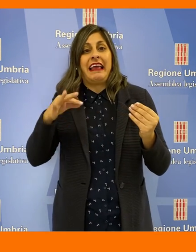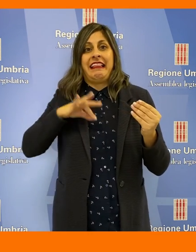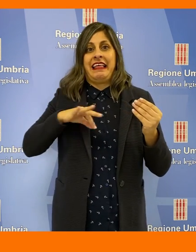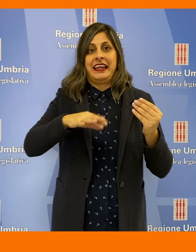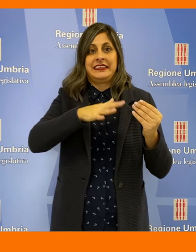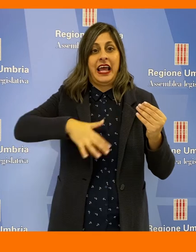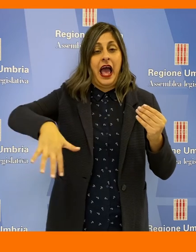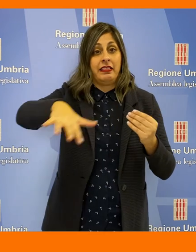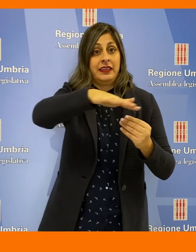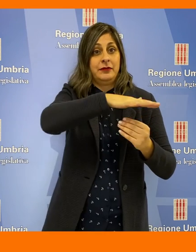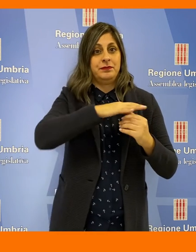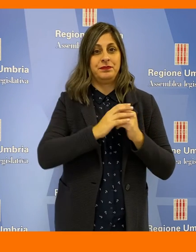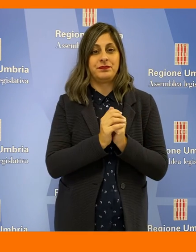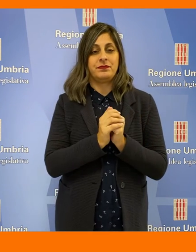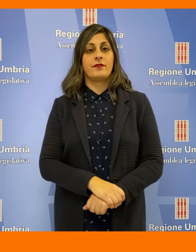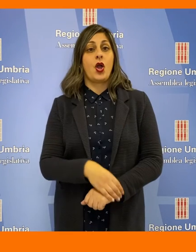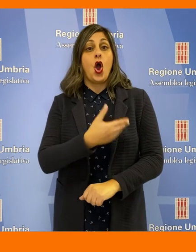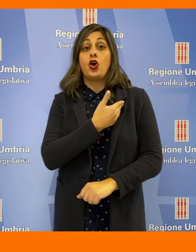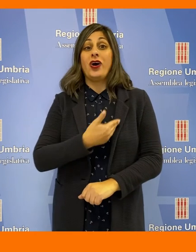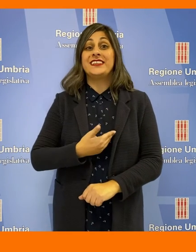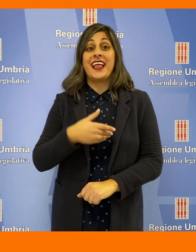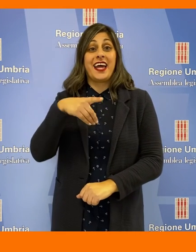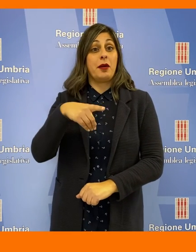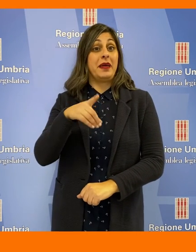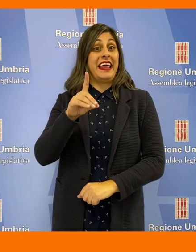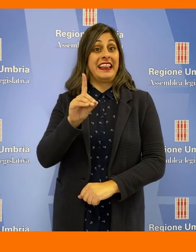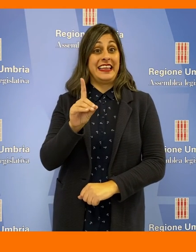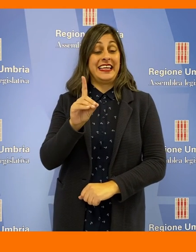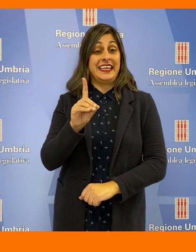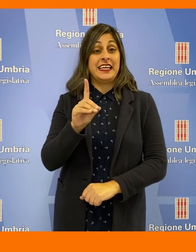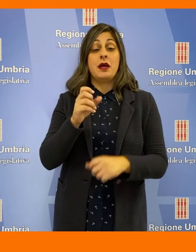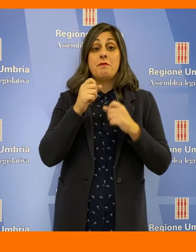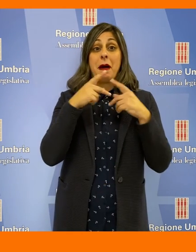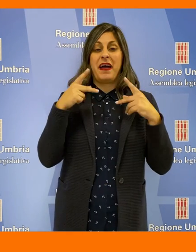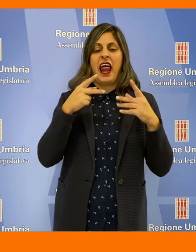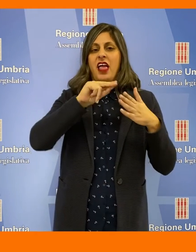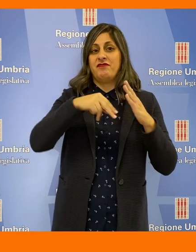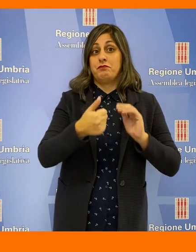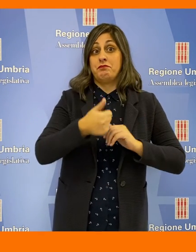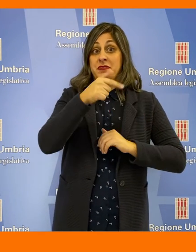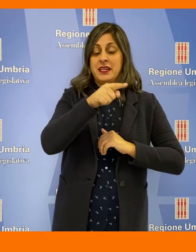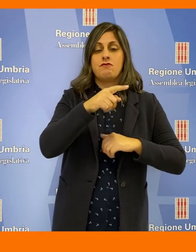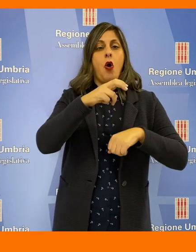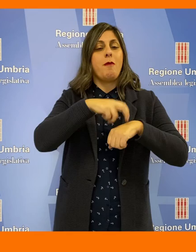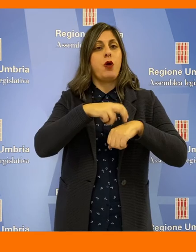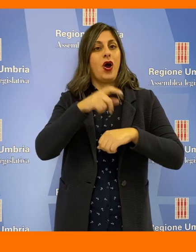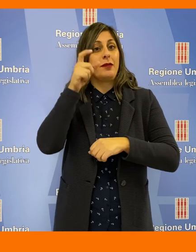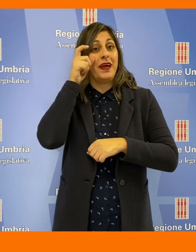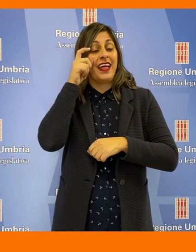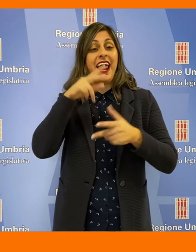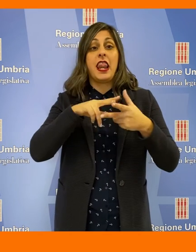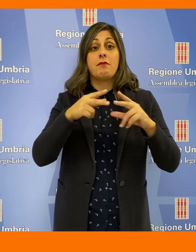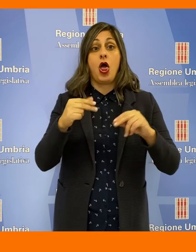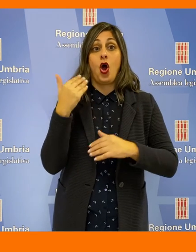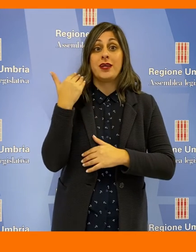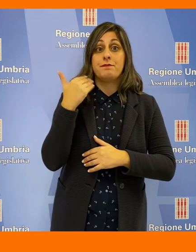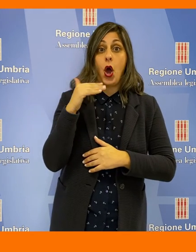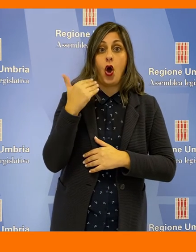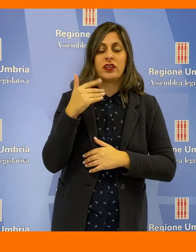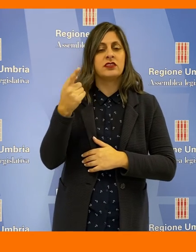stakeholder. I consiglieri del Partito Democratico, Paparelli, primo firmatario, Bori, Bettarelli, Meloni e Porsi annunciano